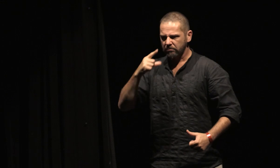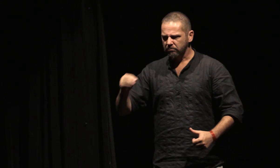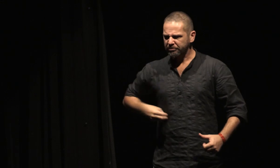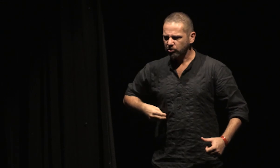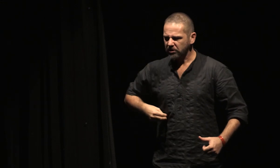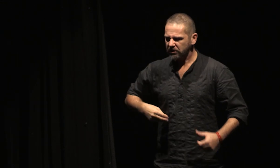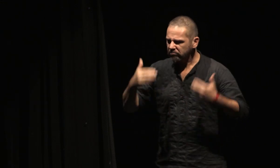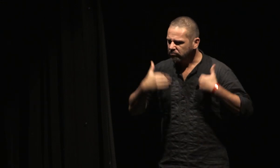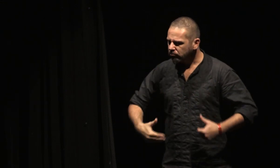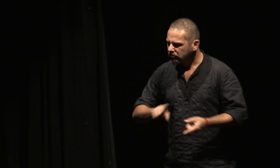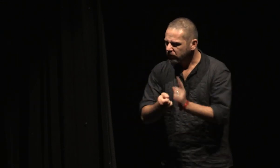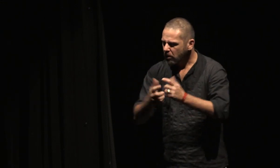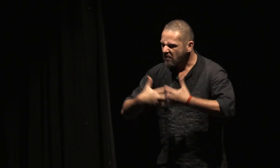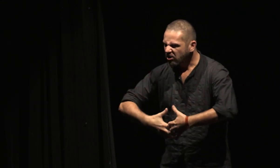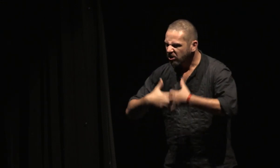feu rouge et changeant l'espace en un oiseau noir.